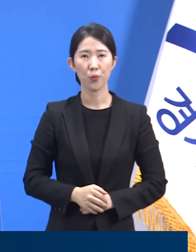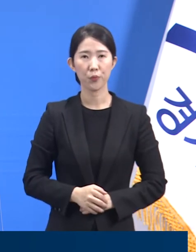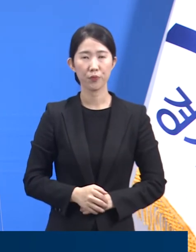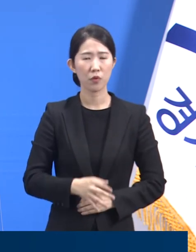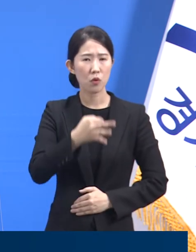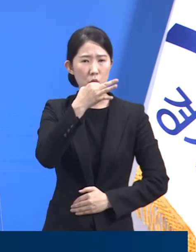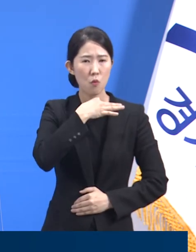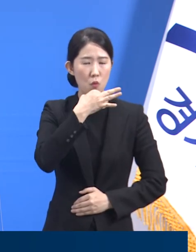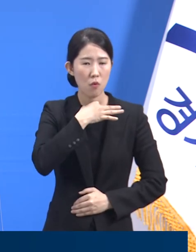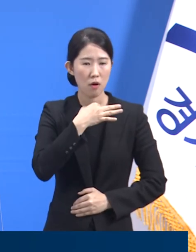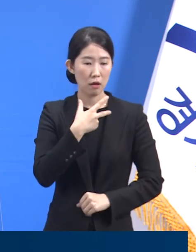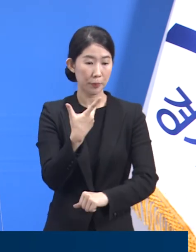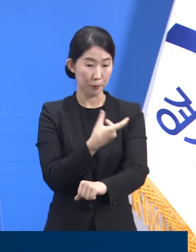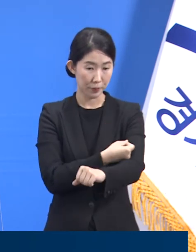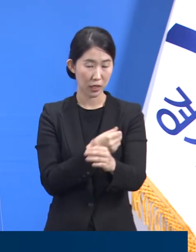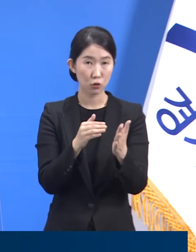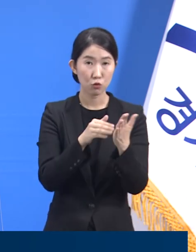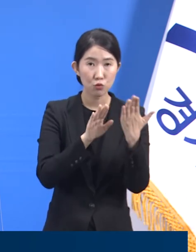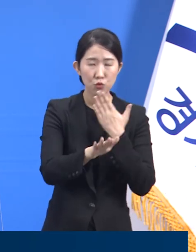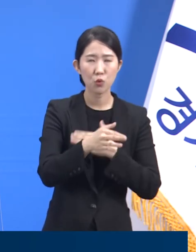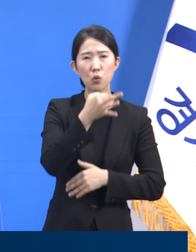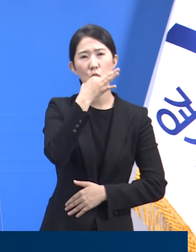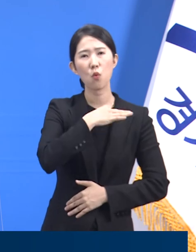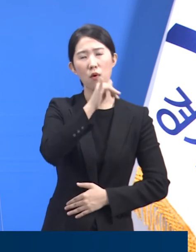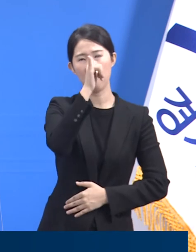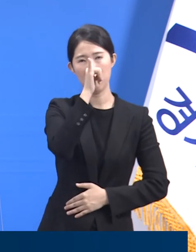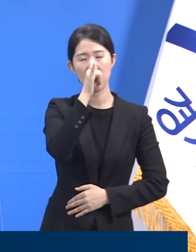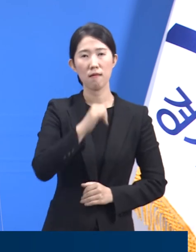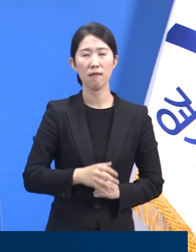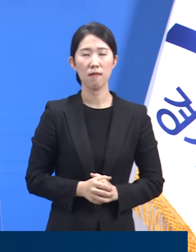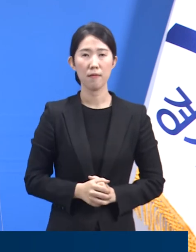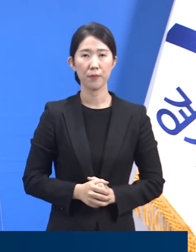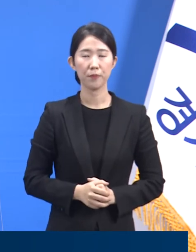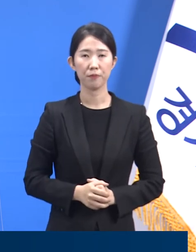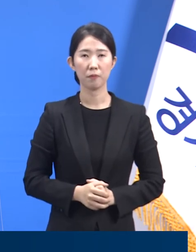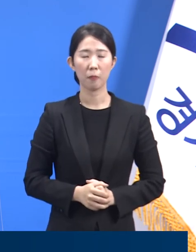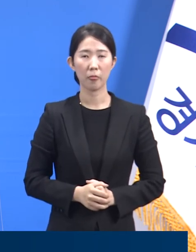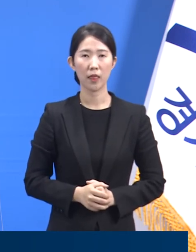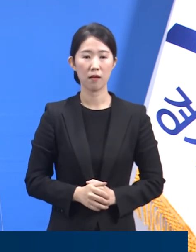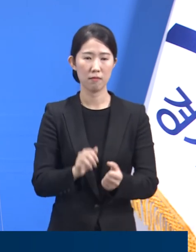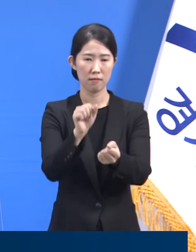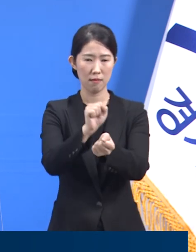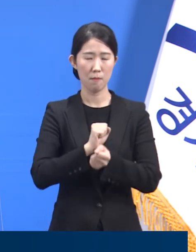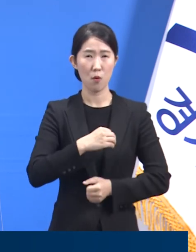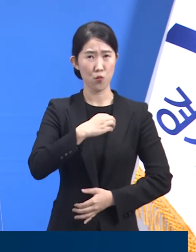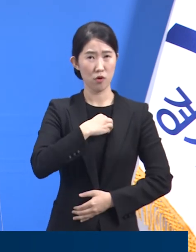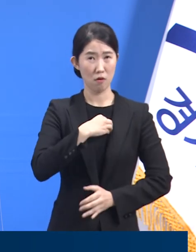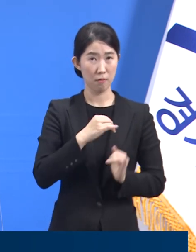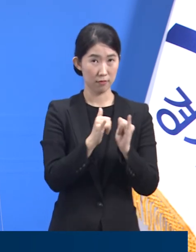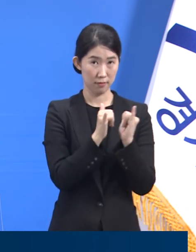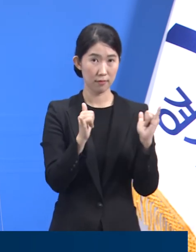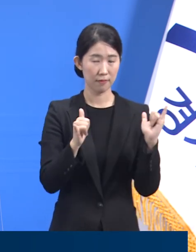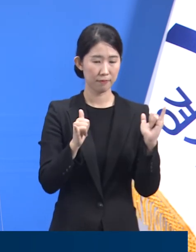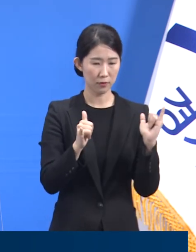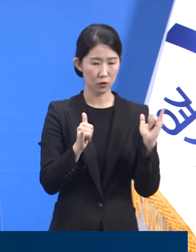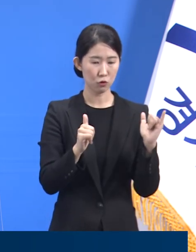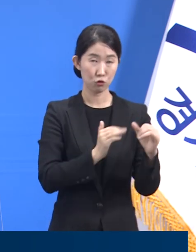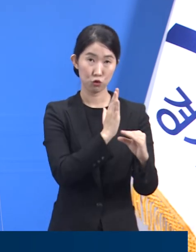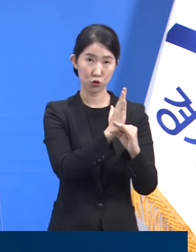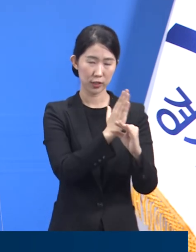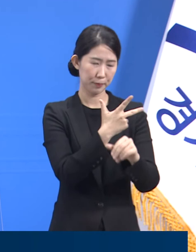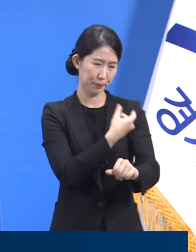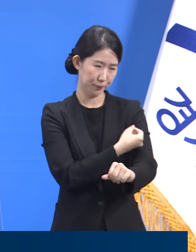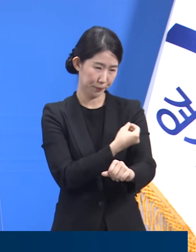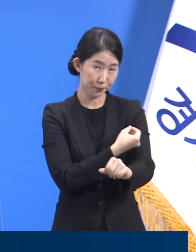효과가 발생합니다. 그 접종이 고위험군에 집중된 전략 속에서 진행되었다면 단순한